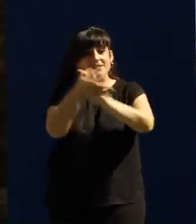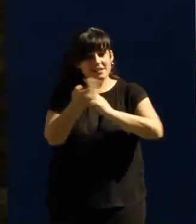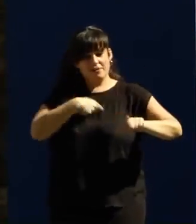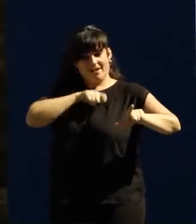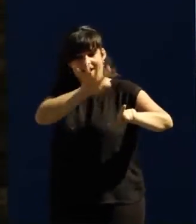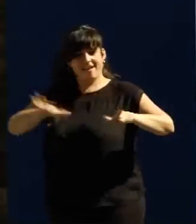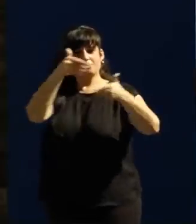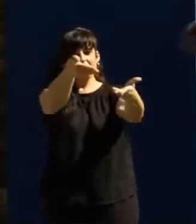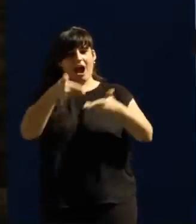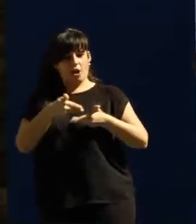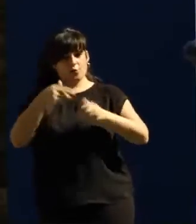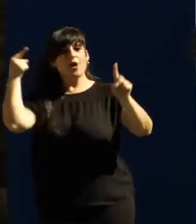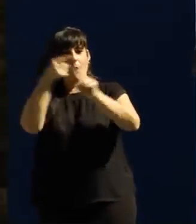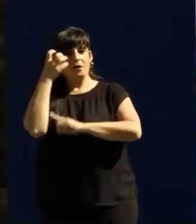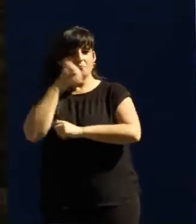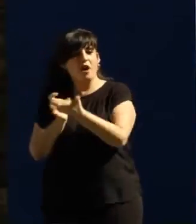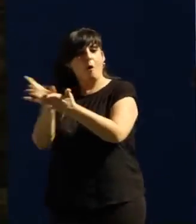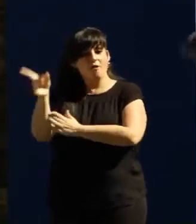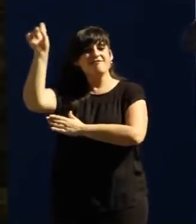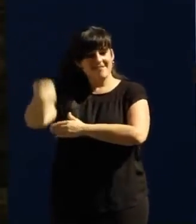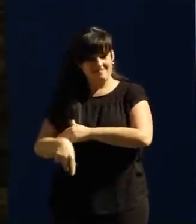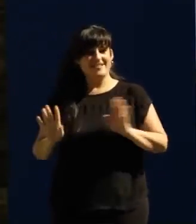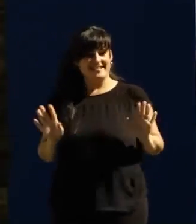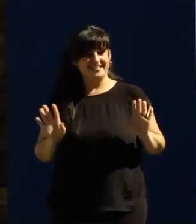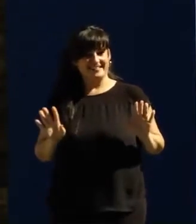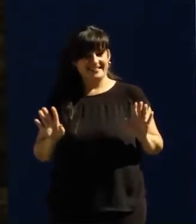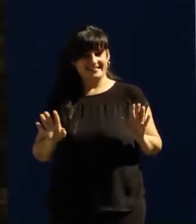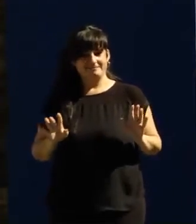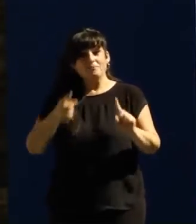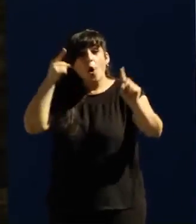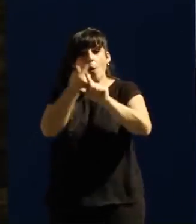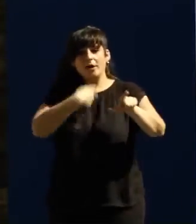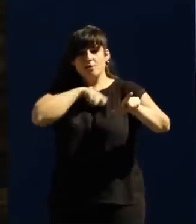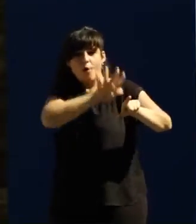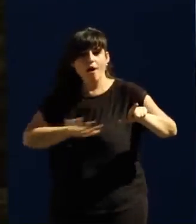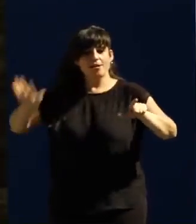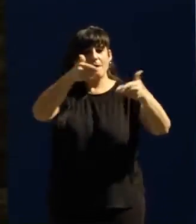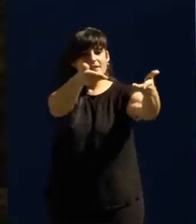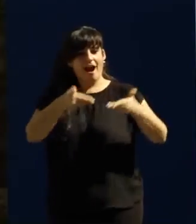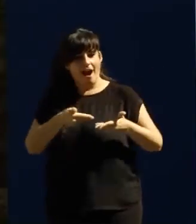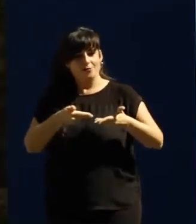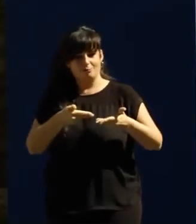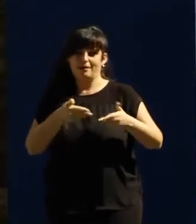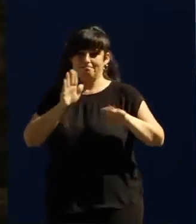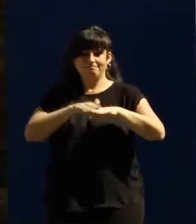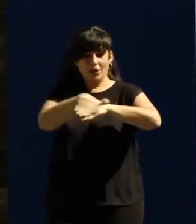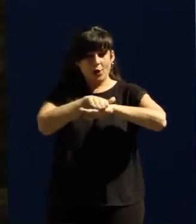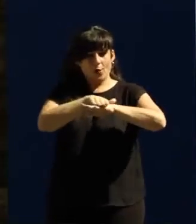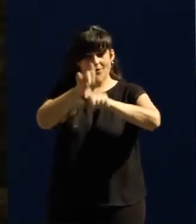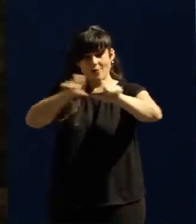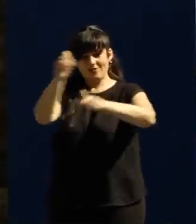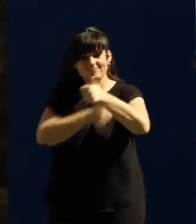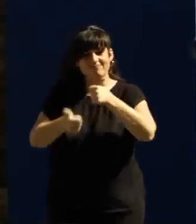para echar a vuestro paisano. Nos echáis una mano para construir también un gobierno al servicio de la gente. Un gobierno